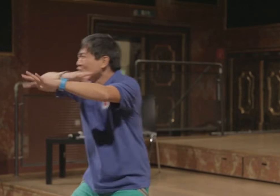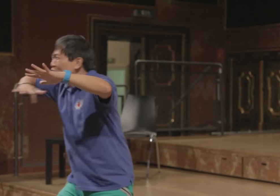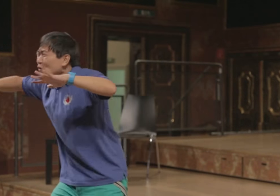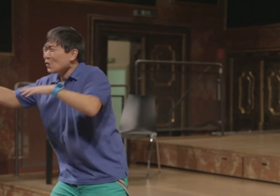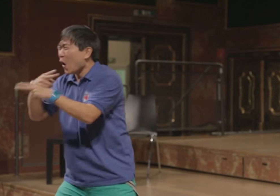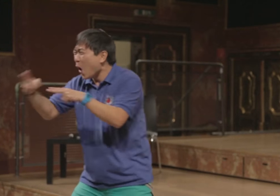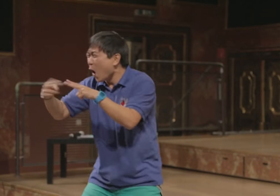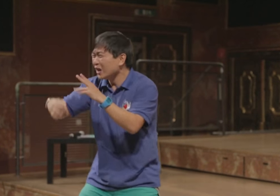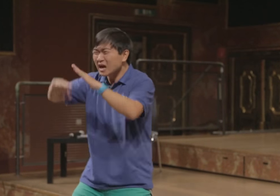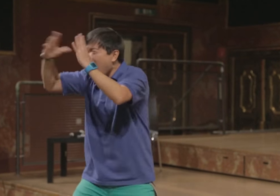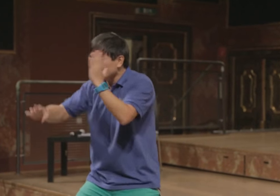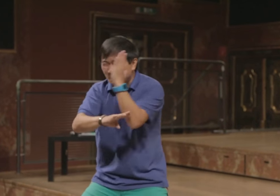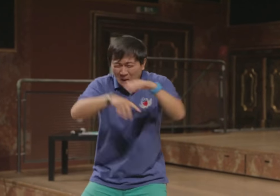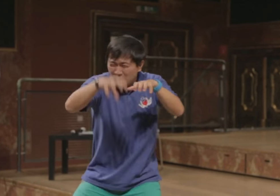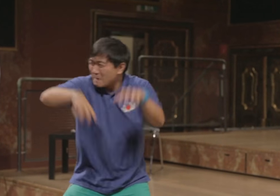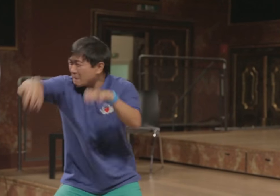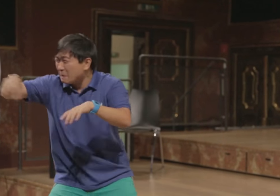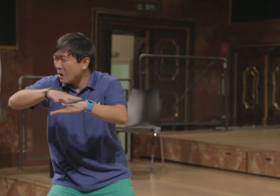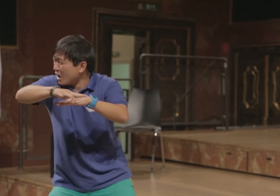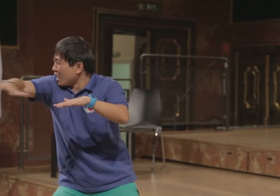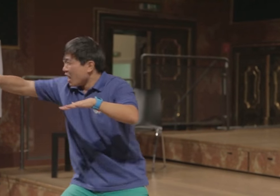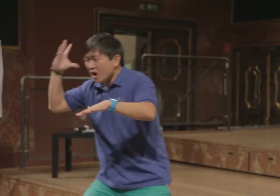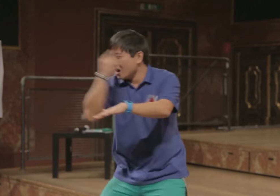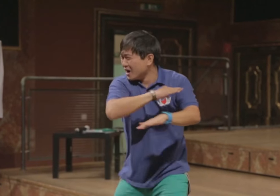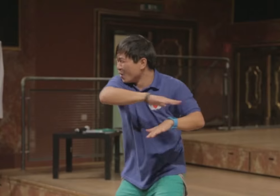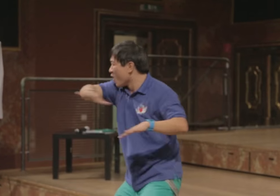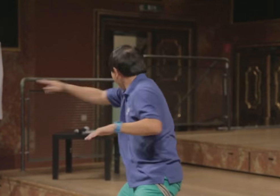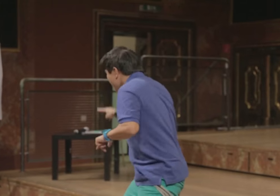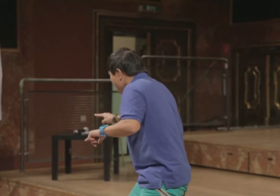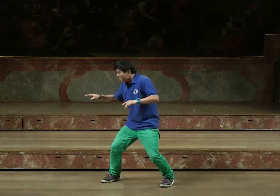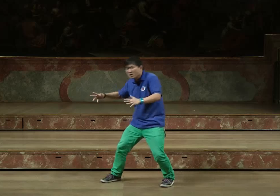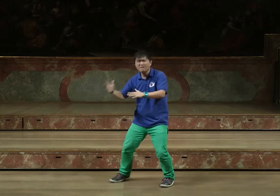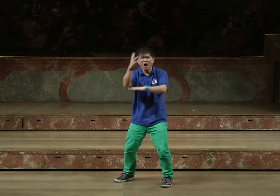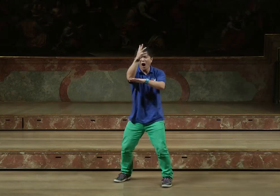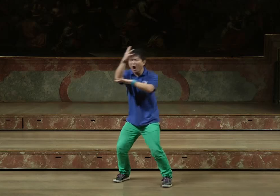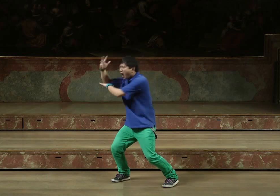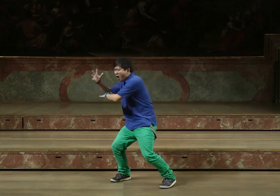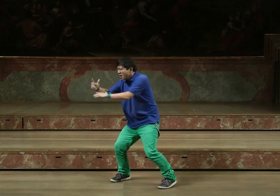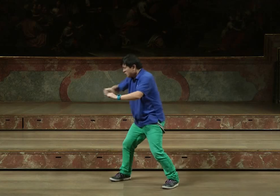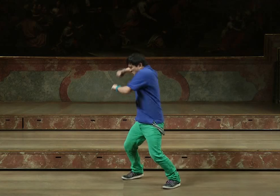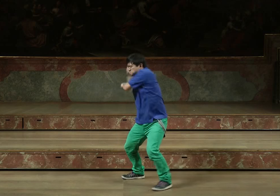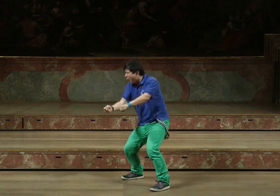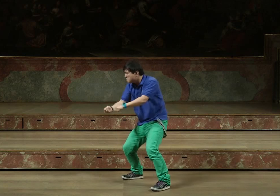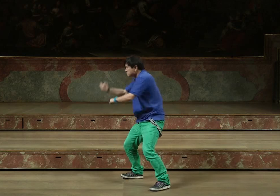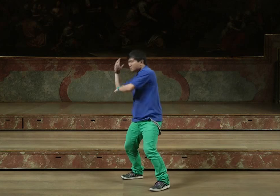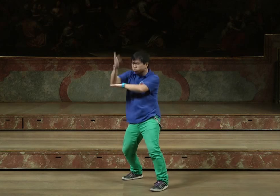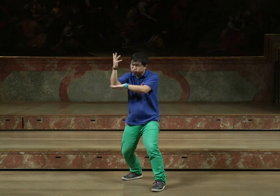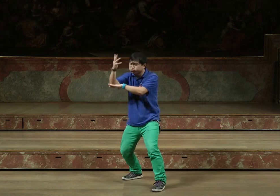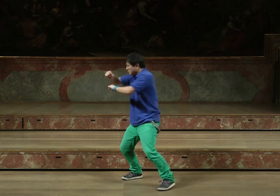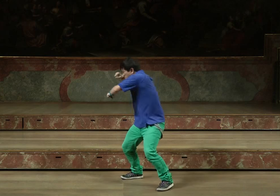Gottes willen so schön. Überall Häuser, reihenweise. Und dann die Wälder, die abgehackt werden,